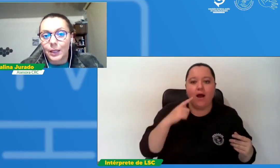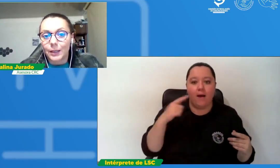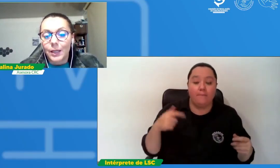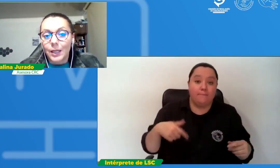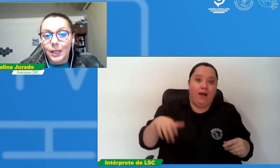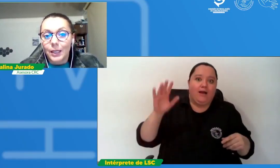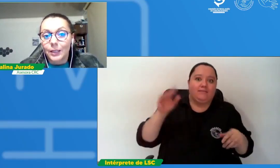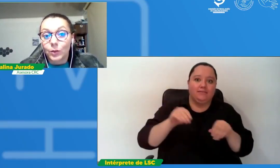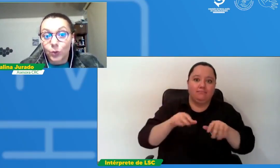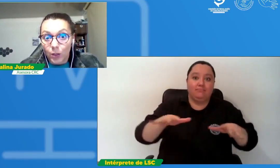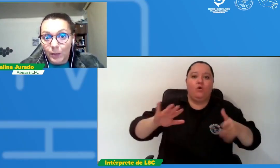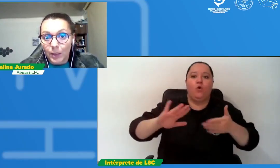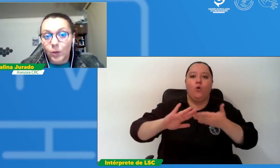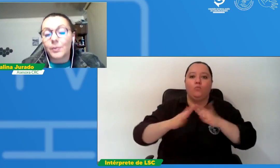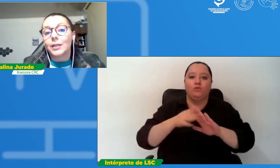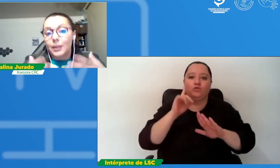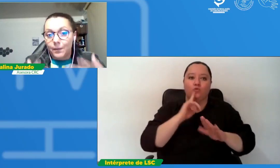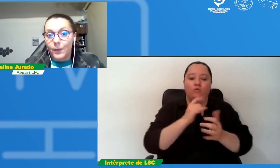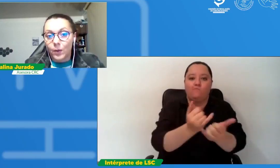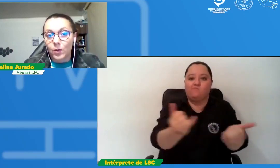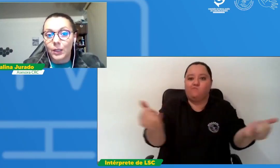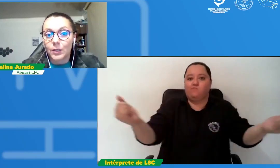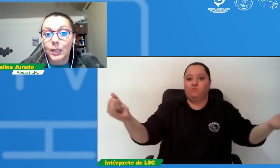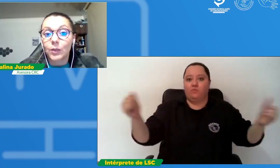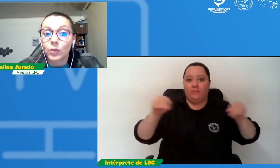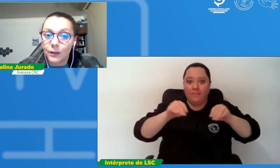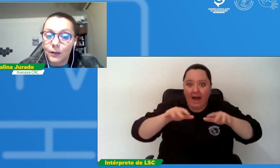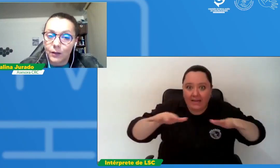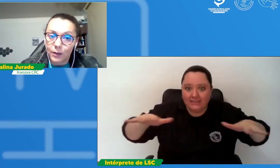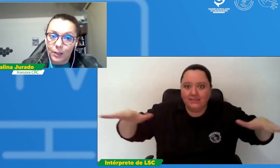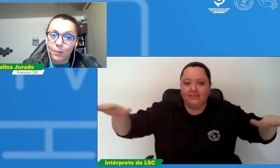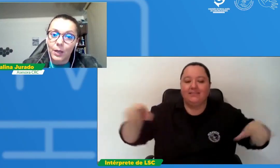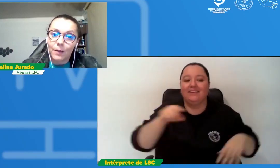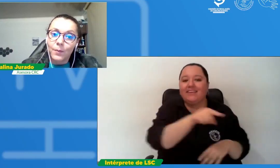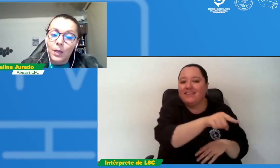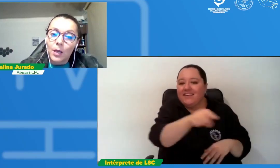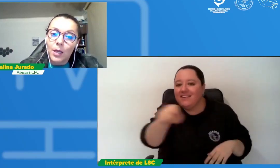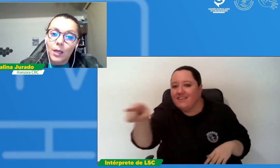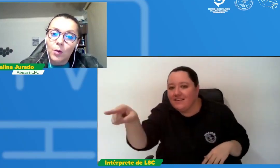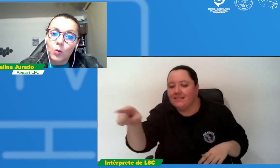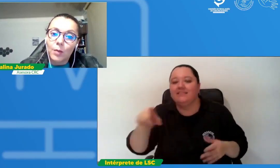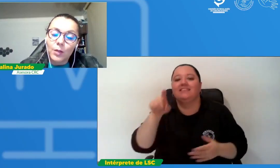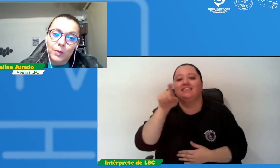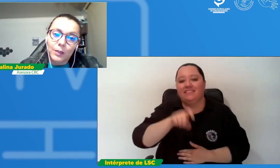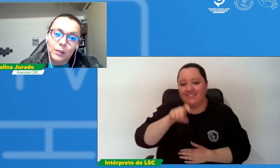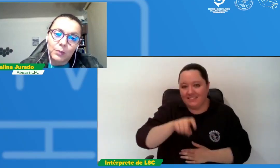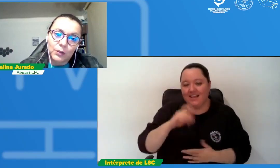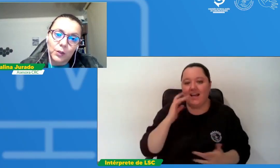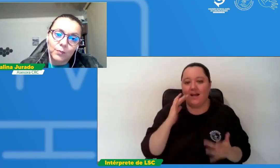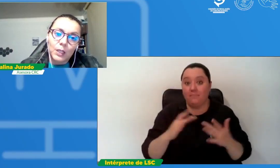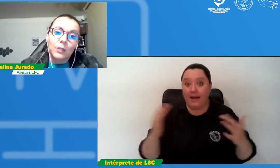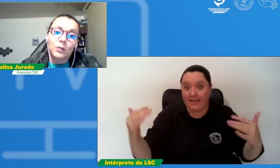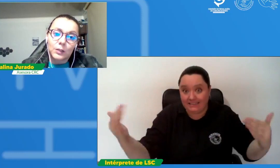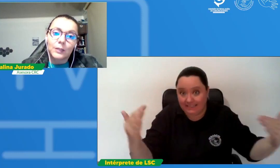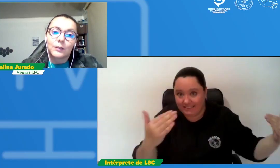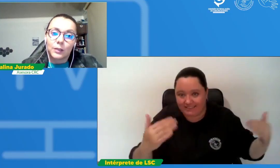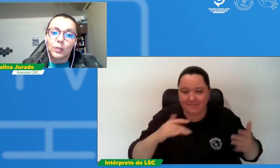sorda particularmente ¿no? que es en donde se necesita también una mayor participación entonces en ese sentido